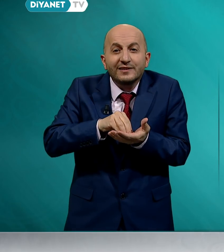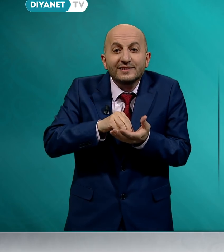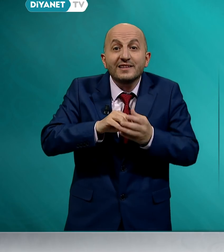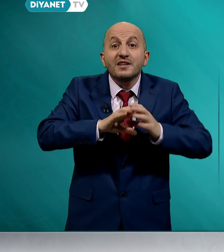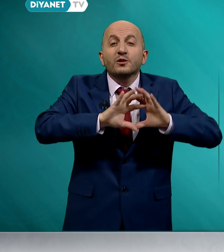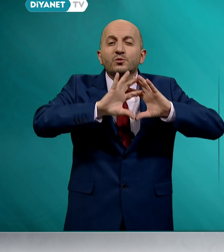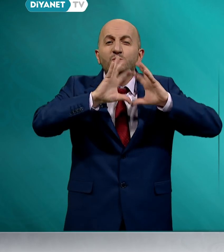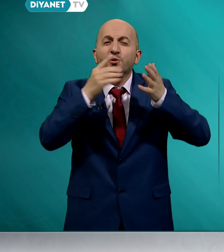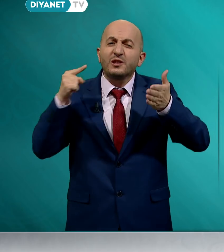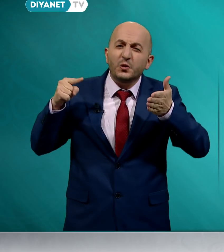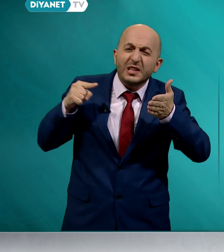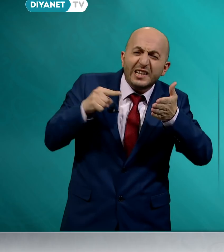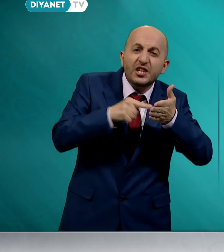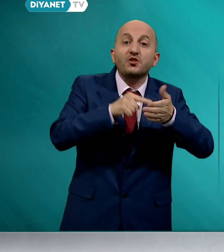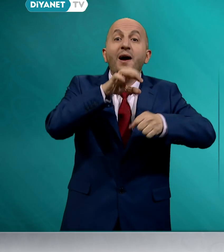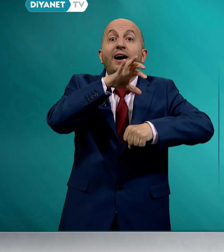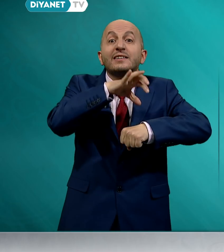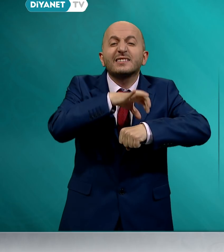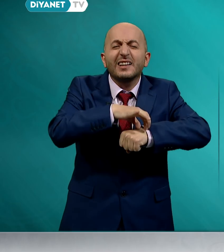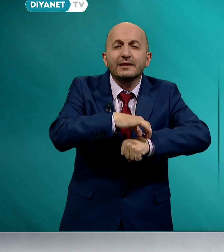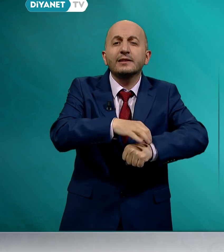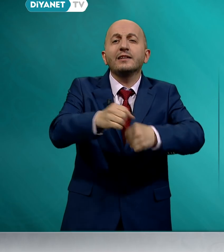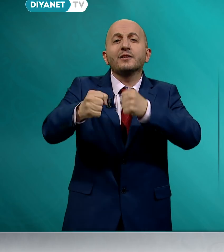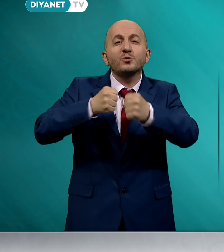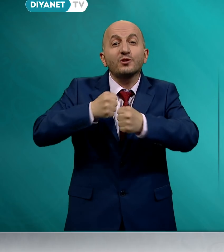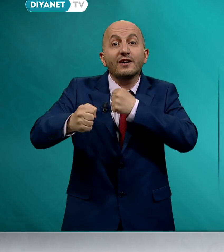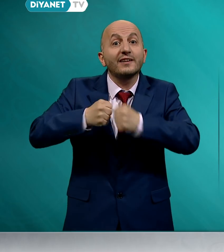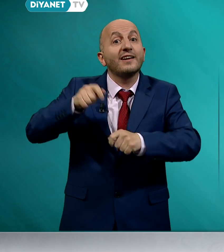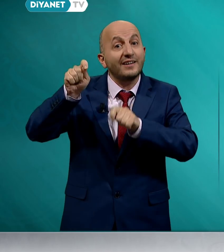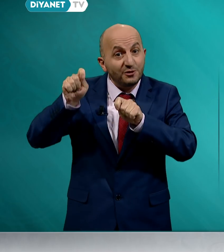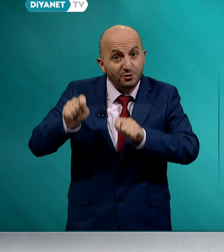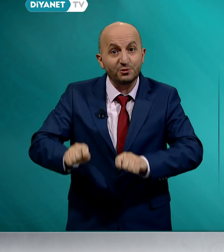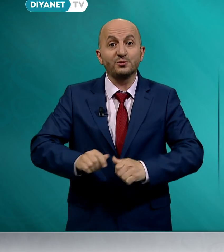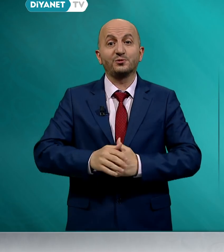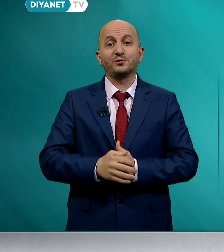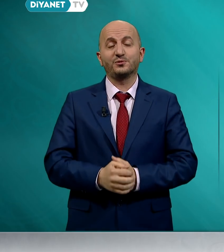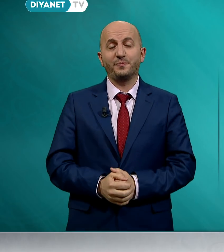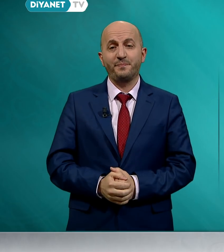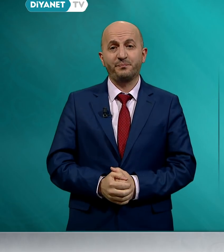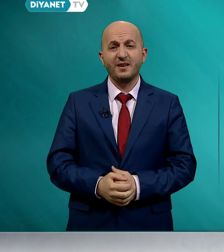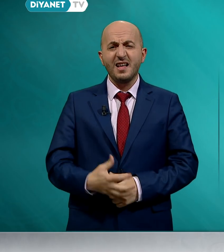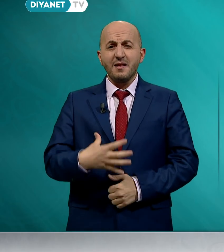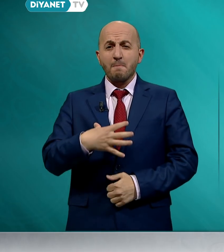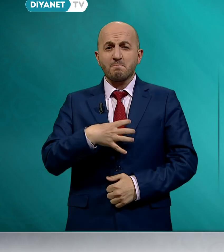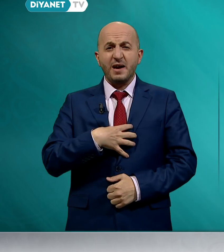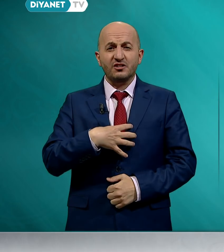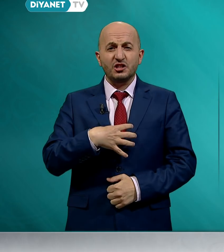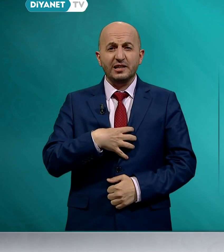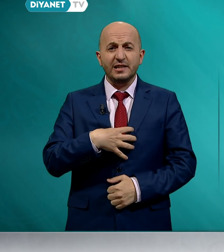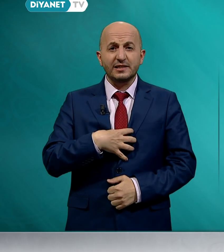dünyevileşme hastalığıyla mücadele ediyoruz. Bencillik,